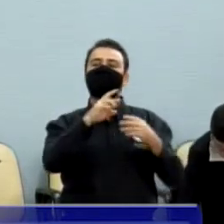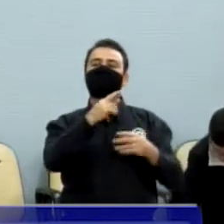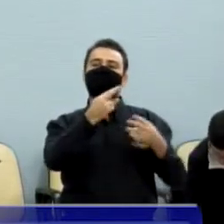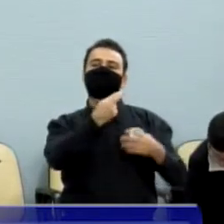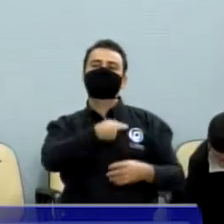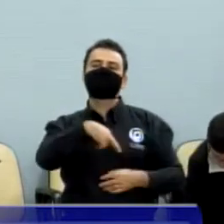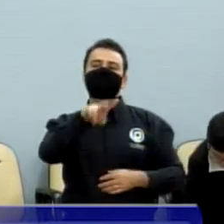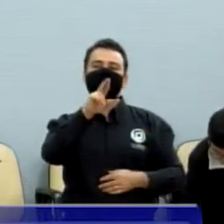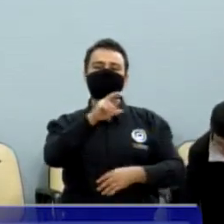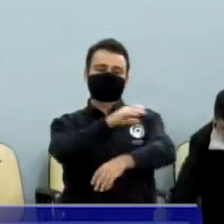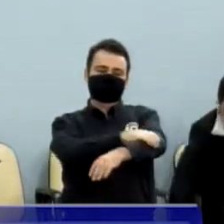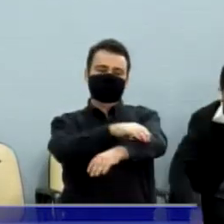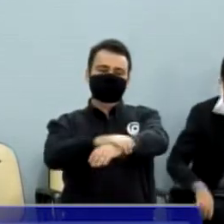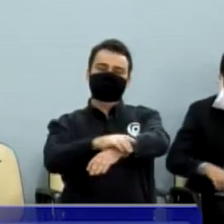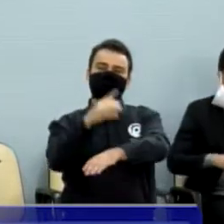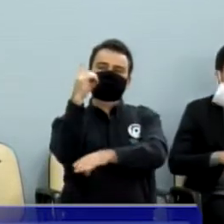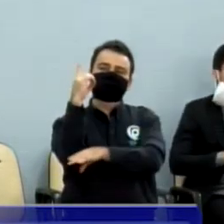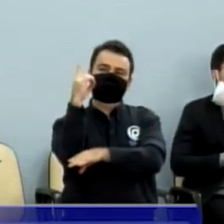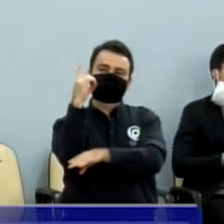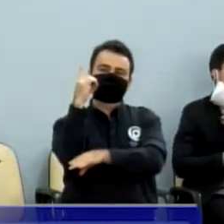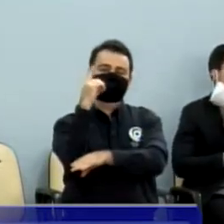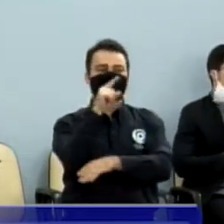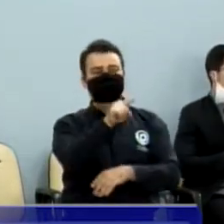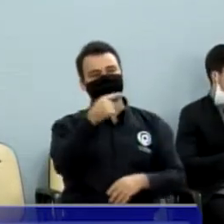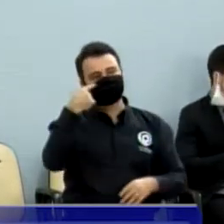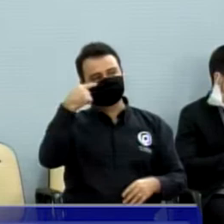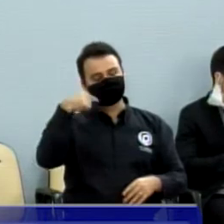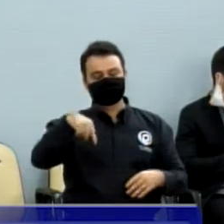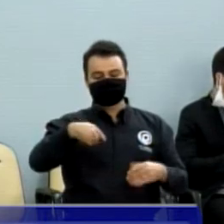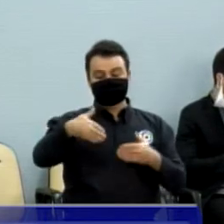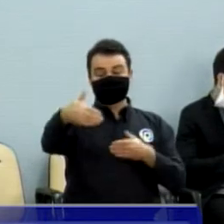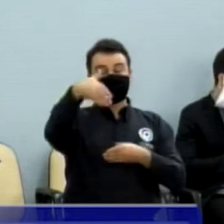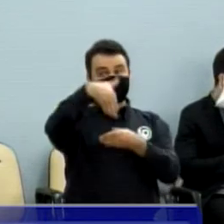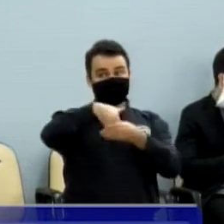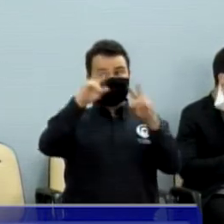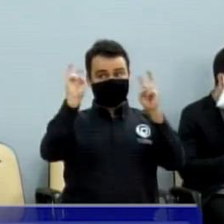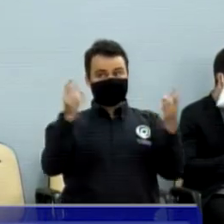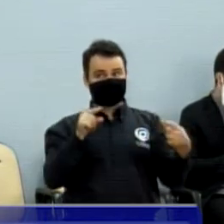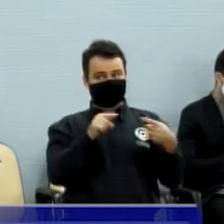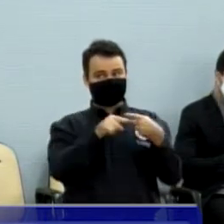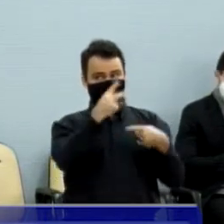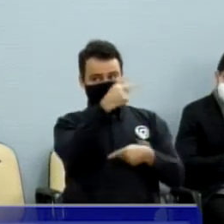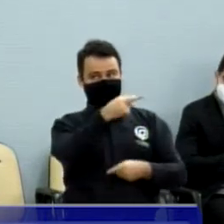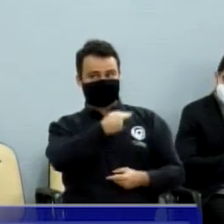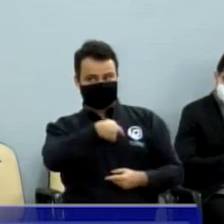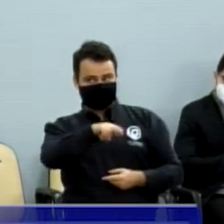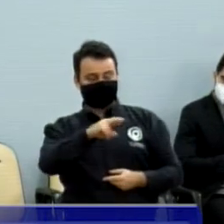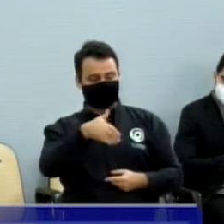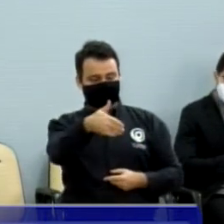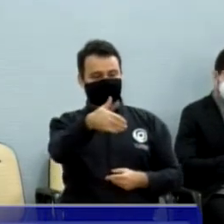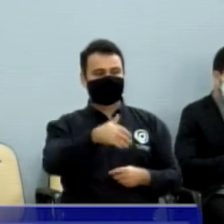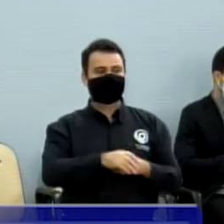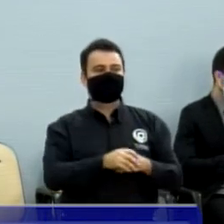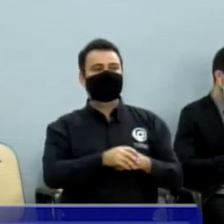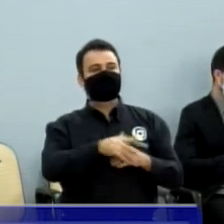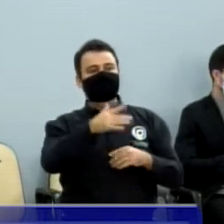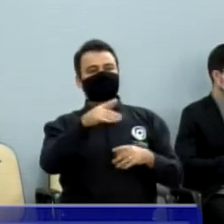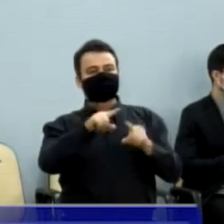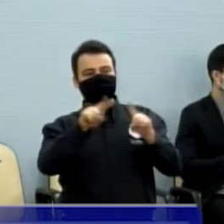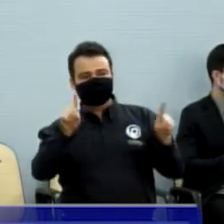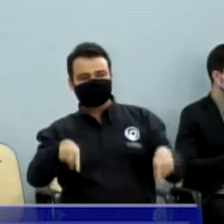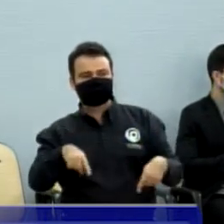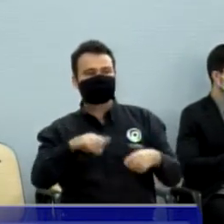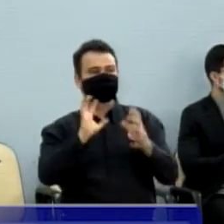aqui uma votação importante de lidar de pública, cumprimentar a todos da galeria, os assessores, funcionários,